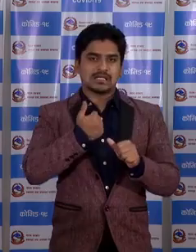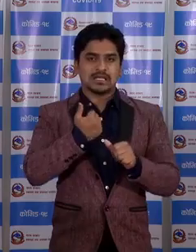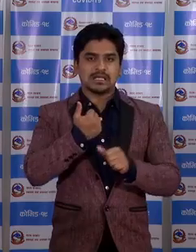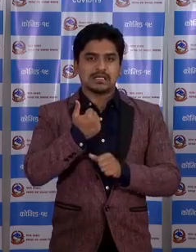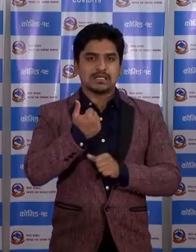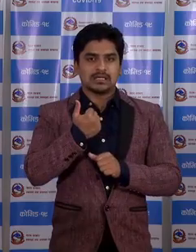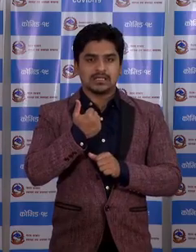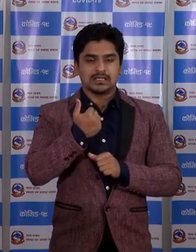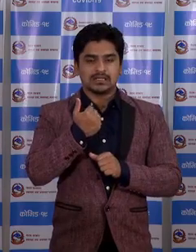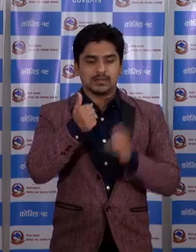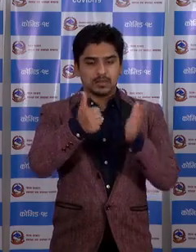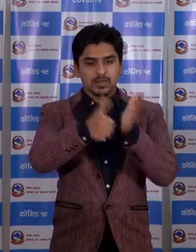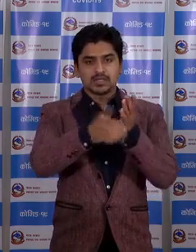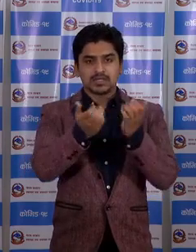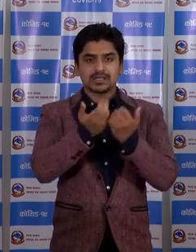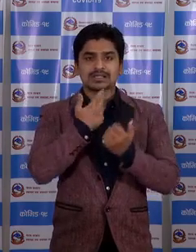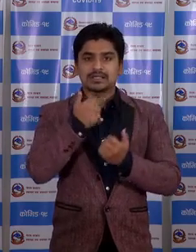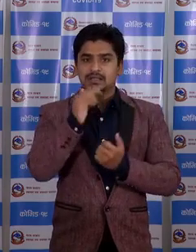छाले